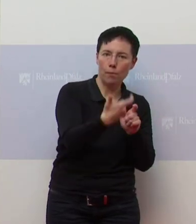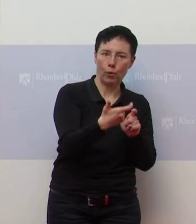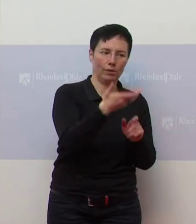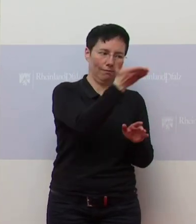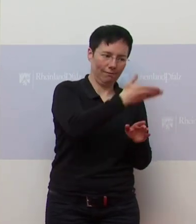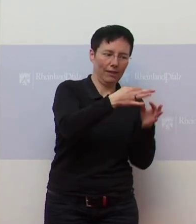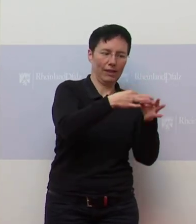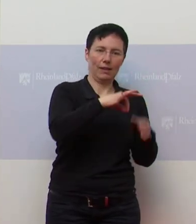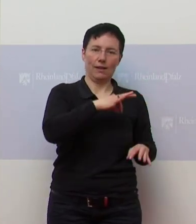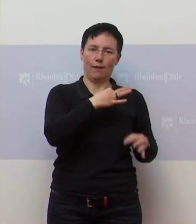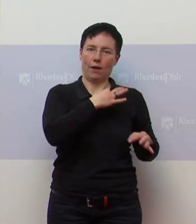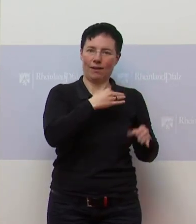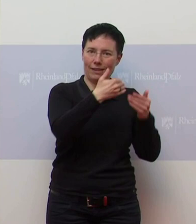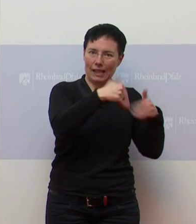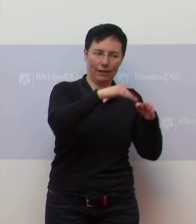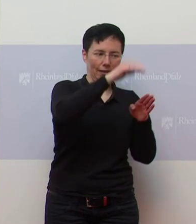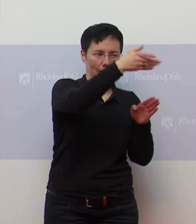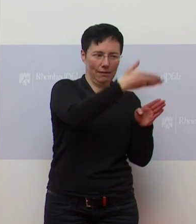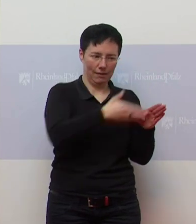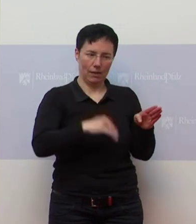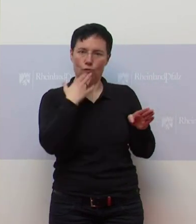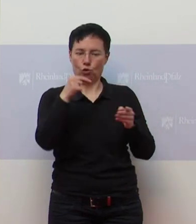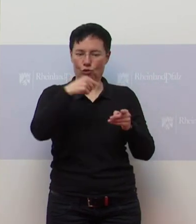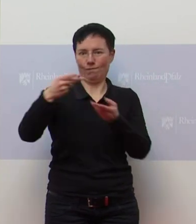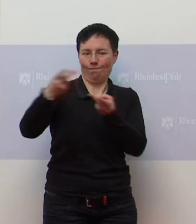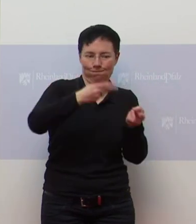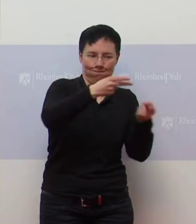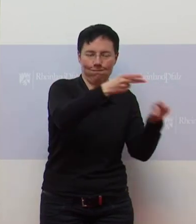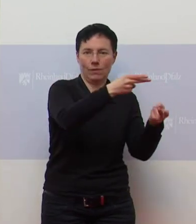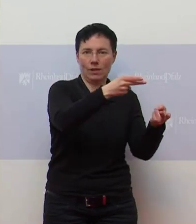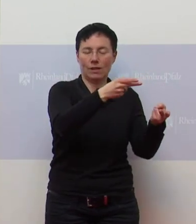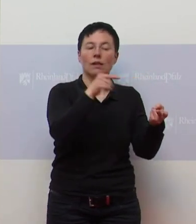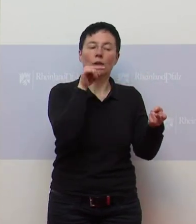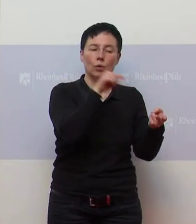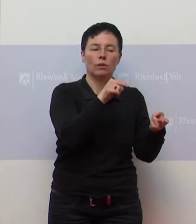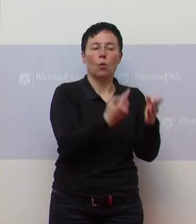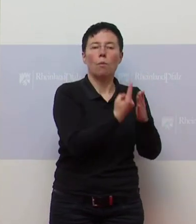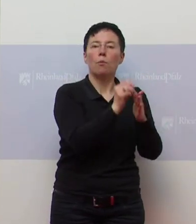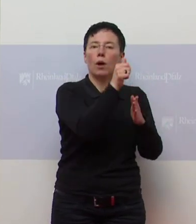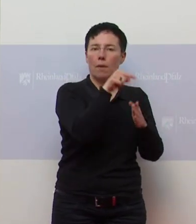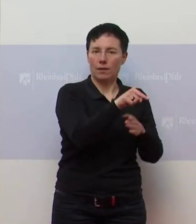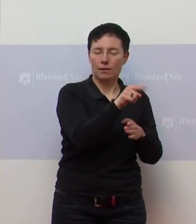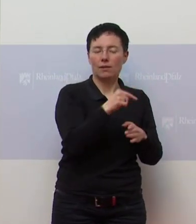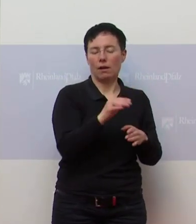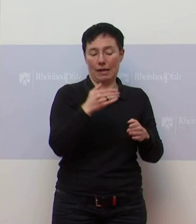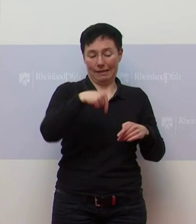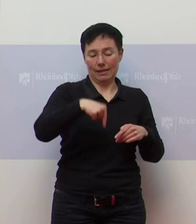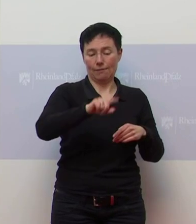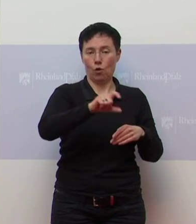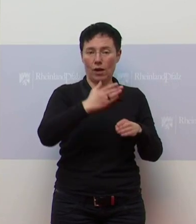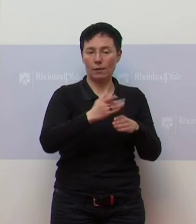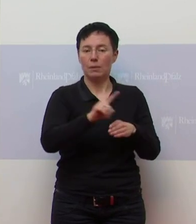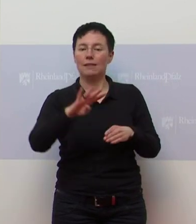Und wir haben die Zusage der Landräte und OBs, dass von Ende der Woche bis zum 4. April diese